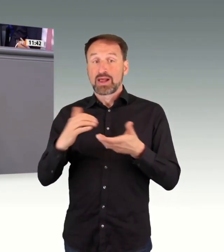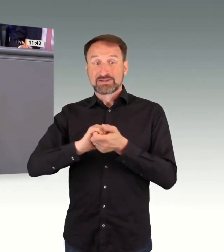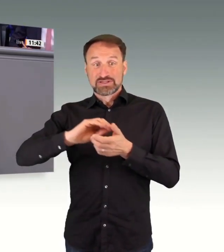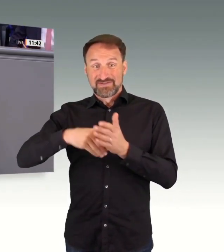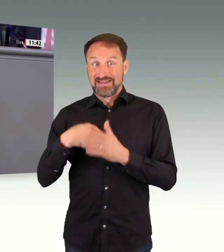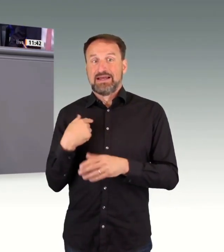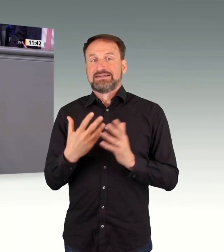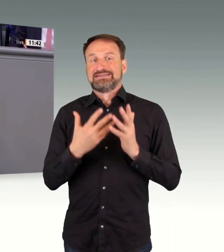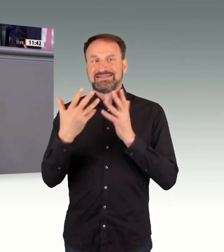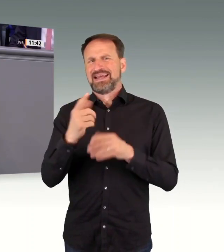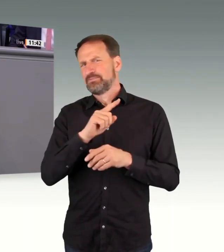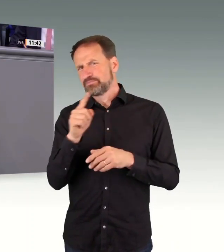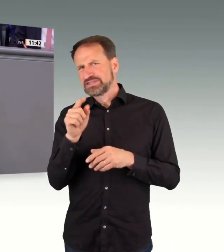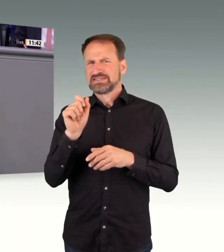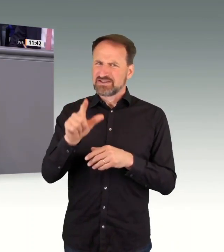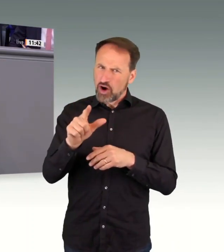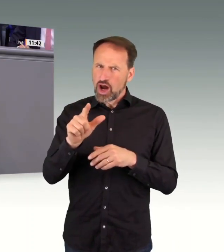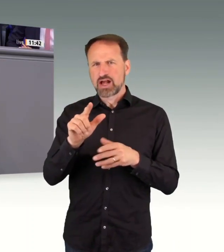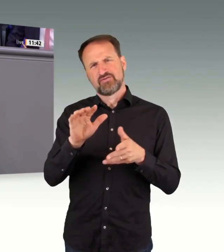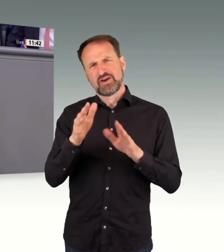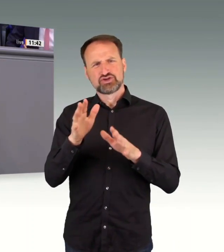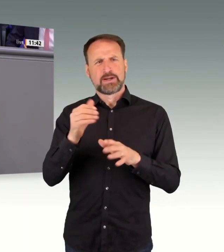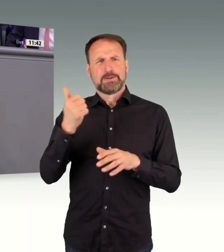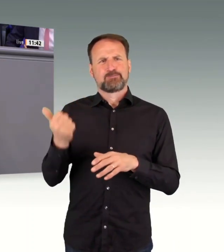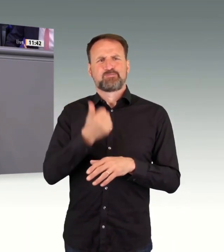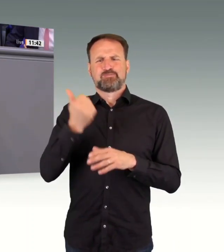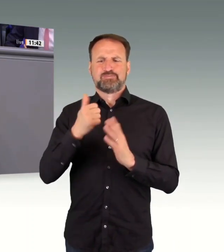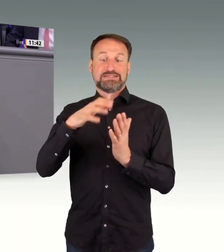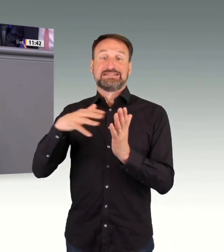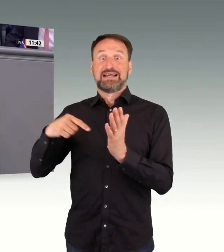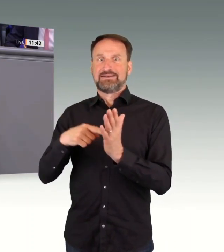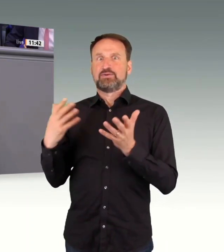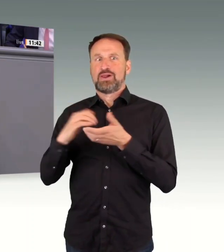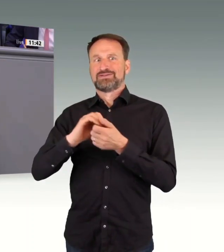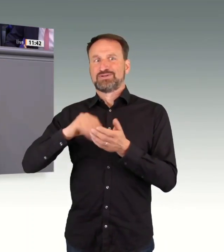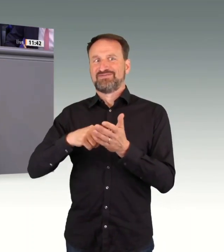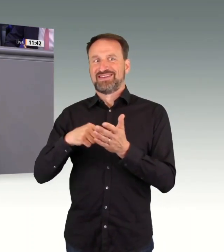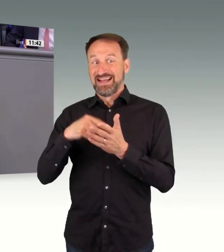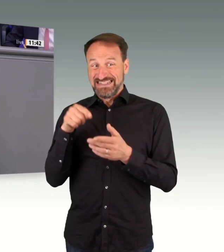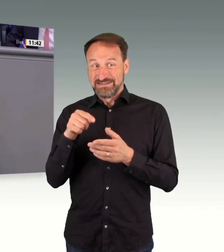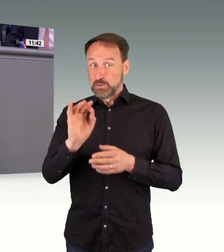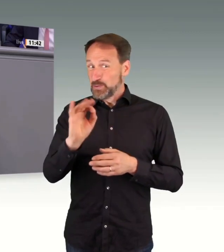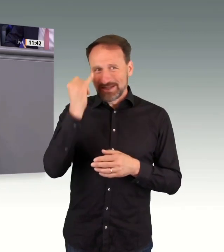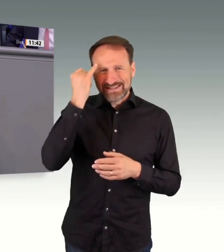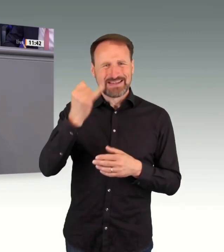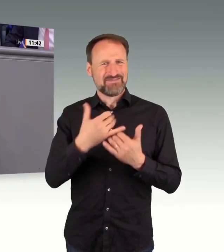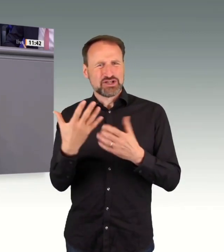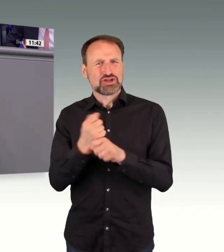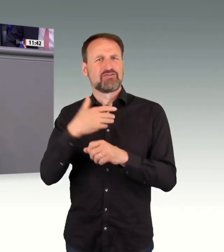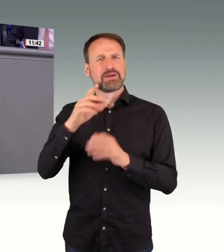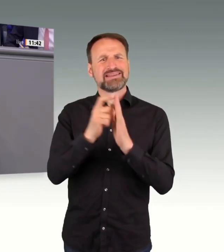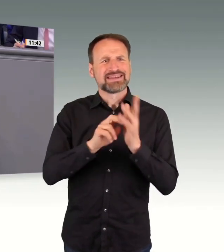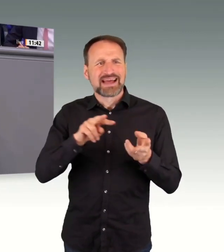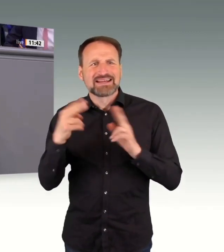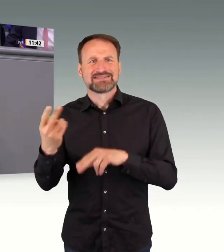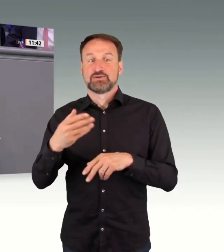verschiedener Ebenen und auch durch eine finanzielle Unterstützung durch den angesprochenen Pakt für Planungs und Genehmigungsbeschleunigung. Das ist der richtige Weg, den